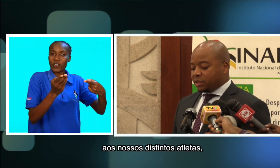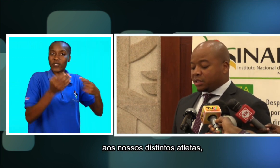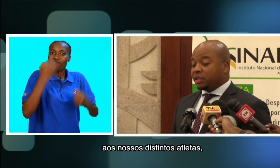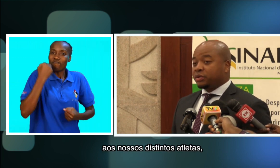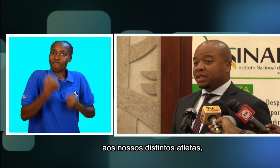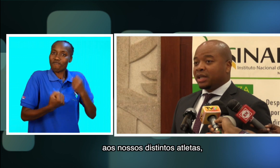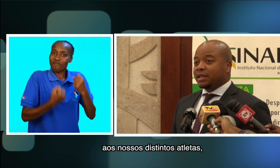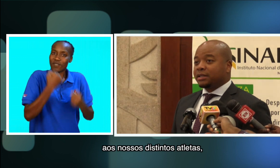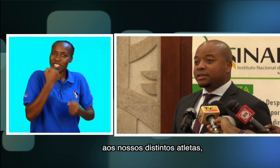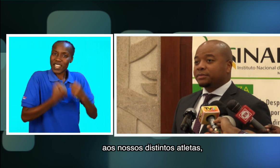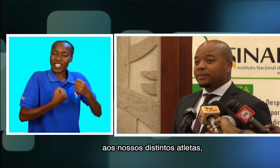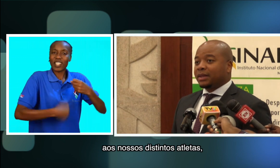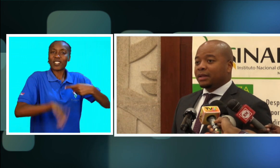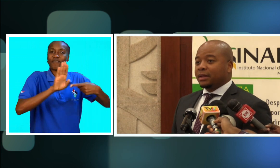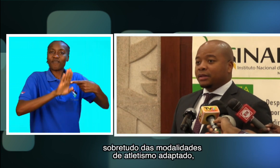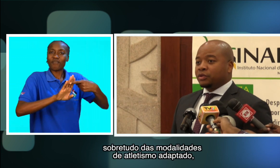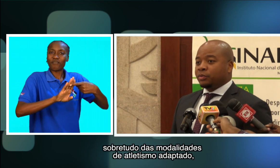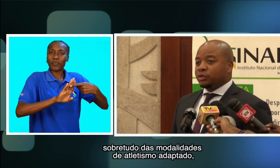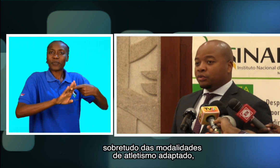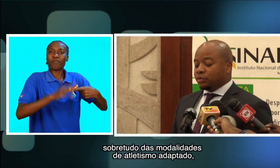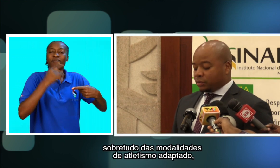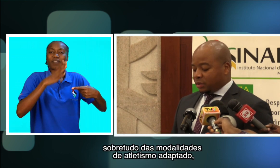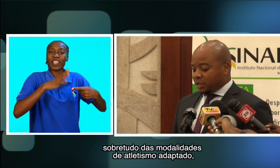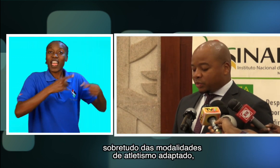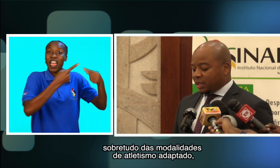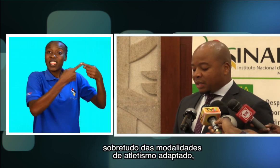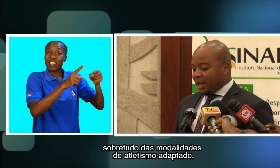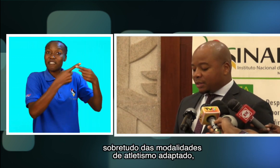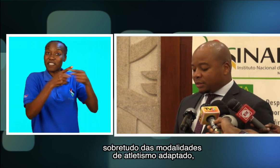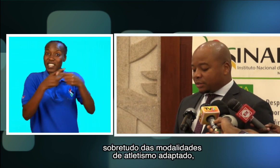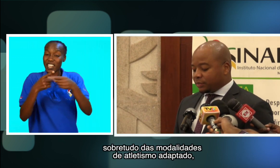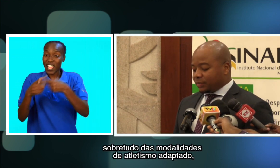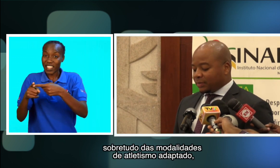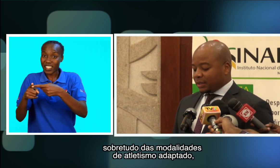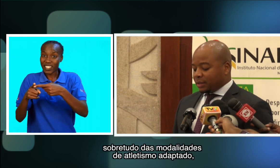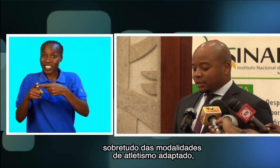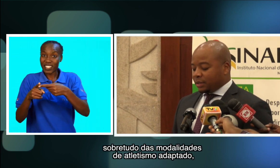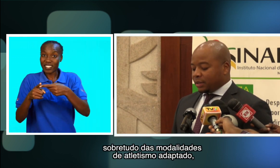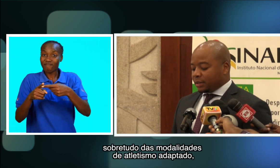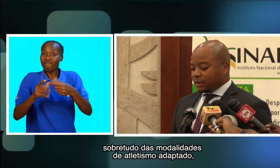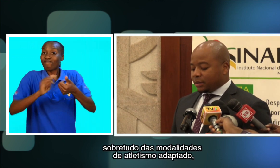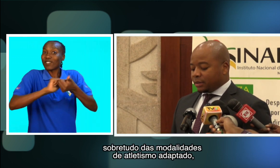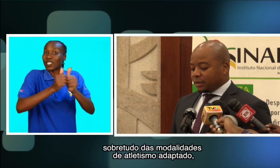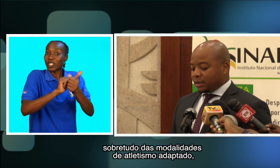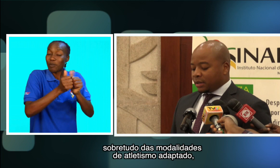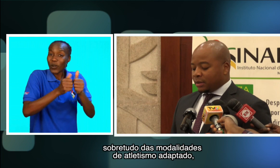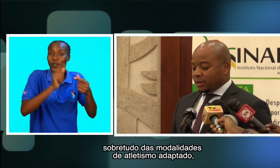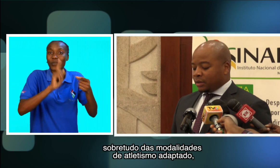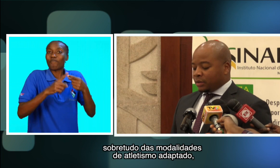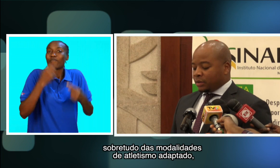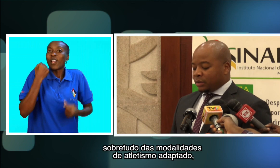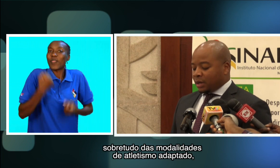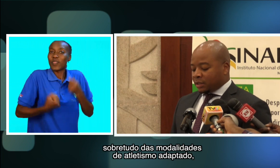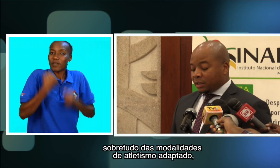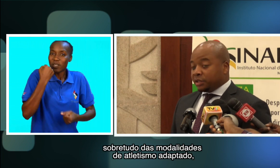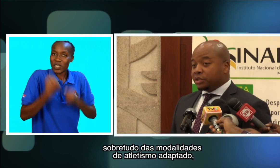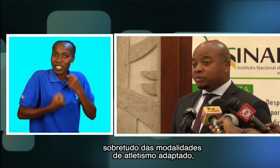distintos atletas, sobretudo das modalidades de atletismo